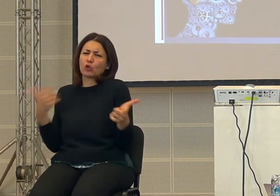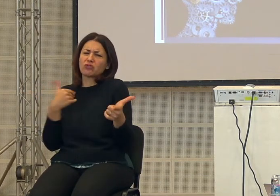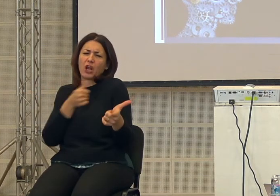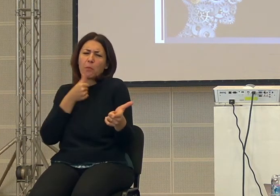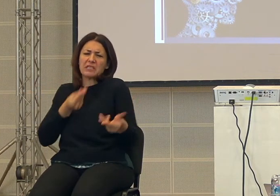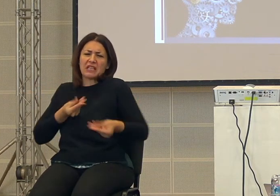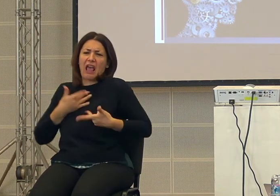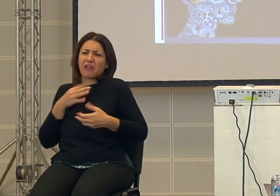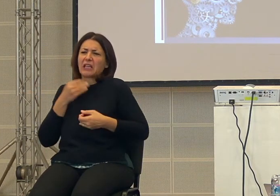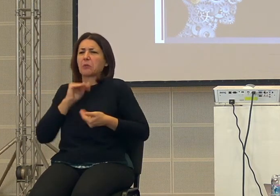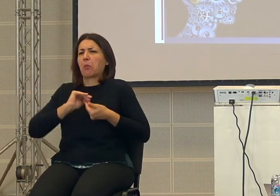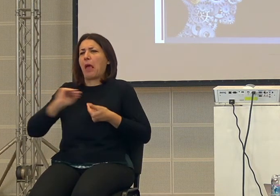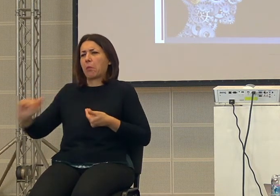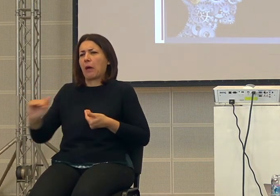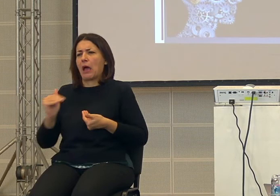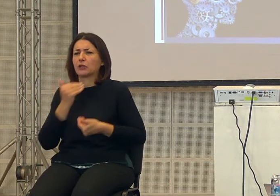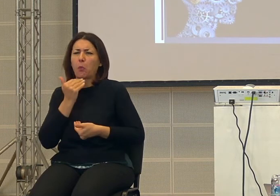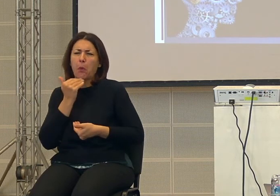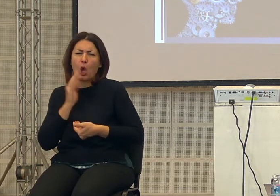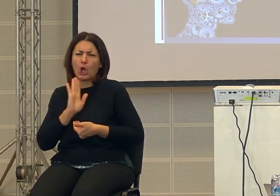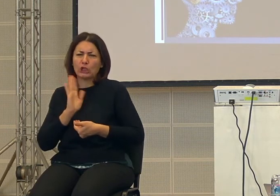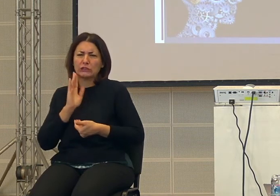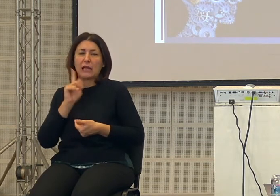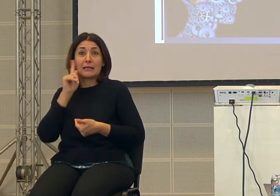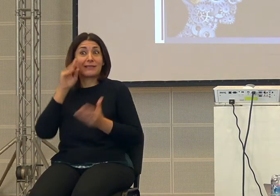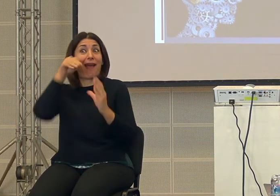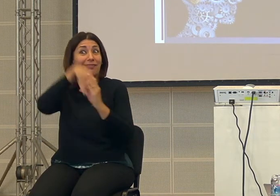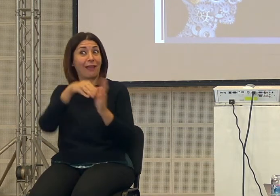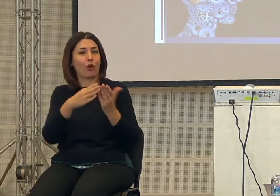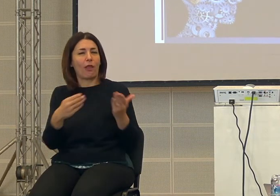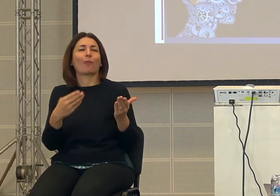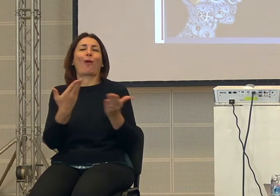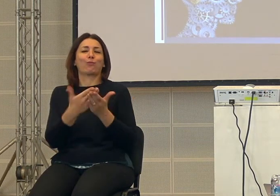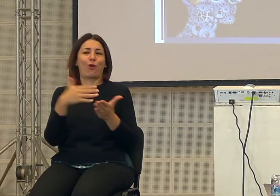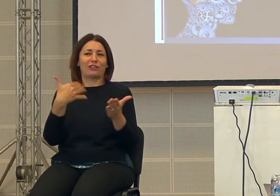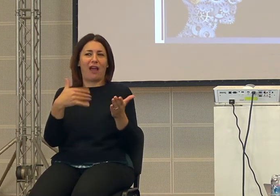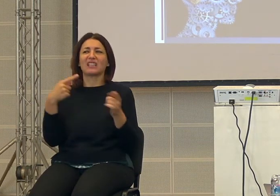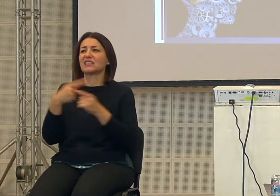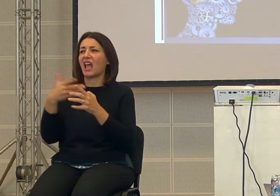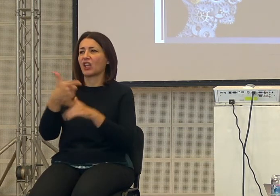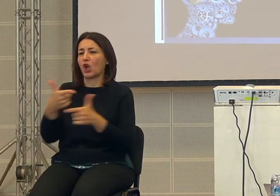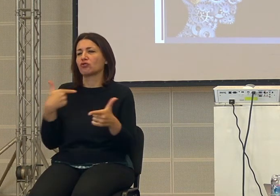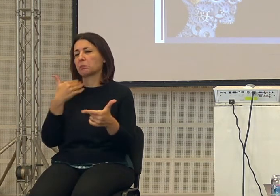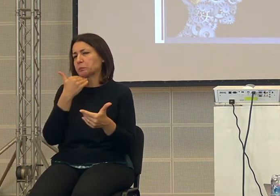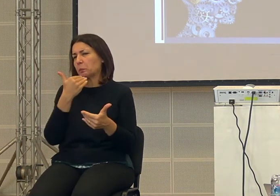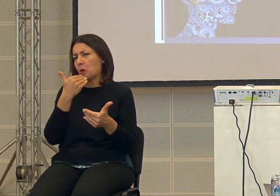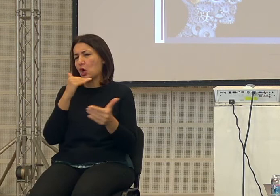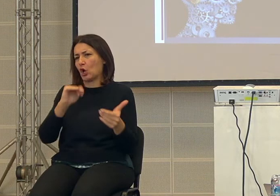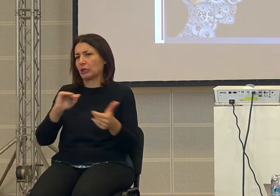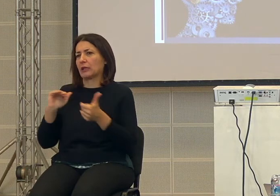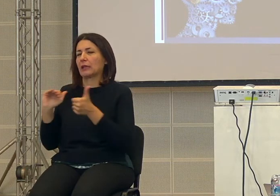tenerti da parte ecco quindi tutto era in un certo senso